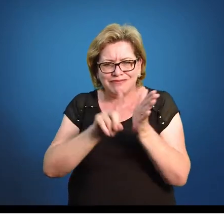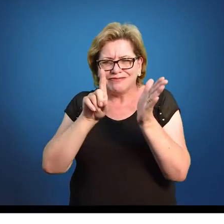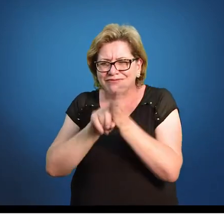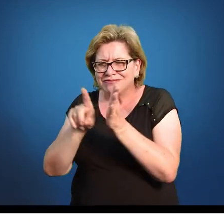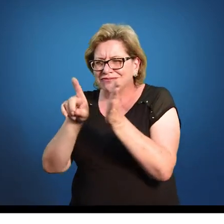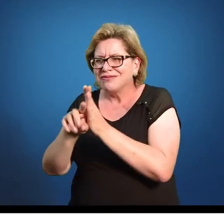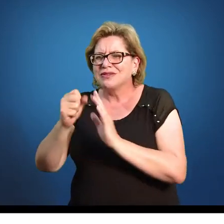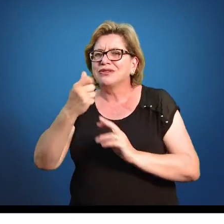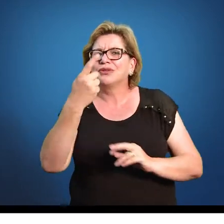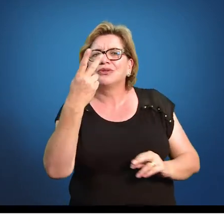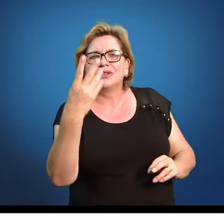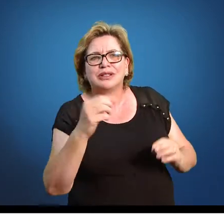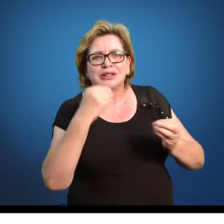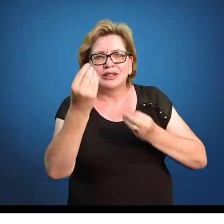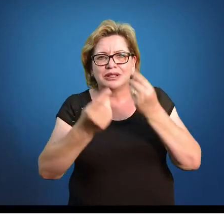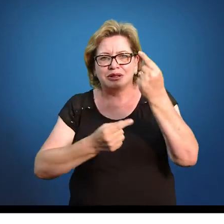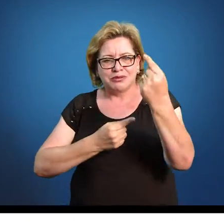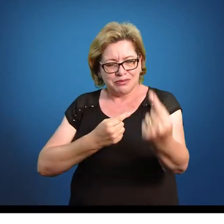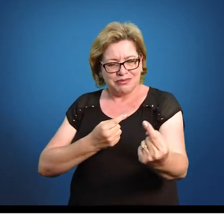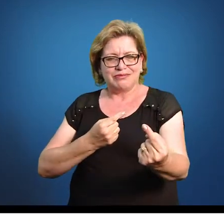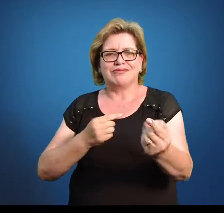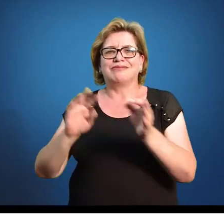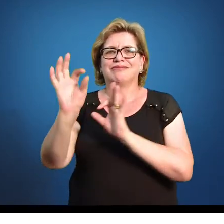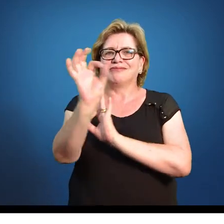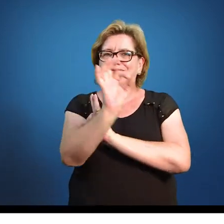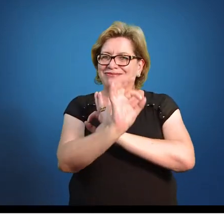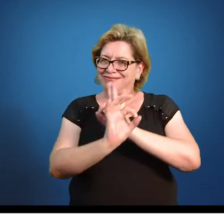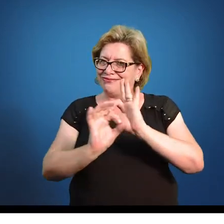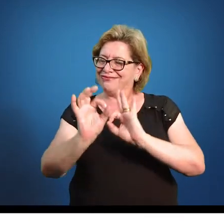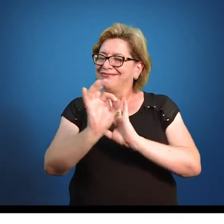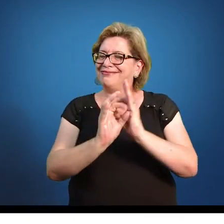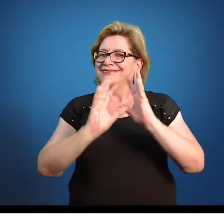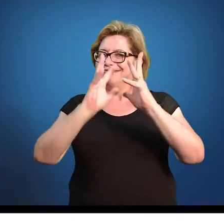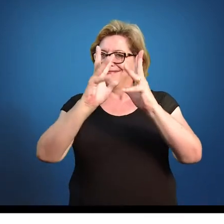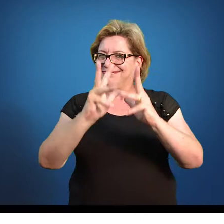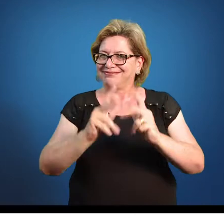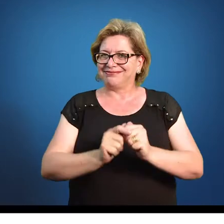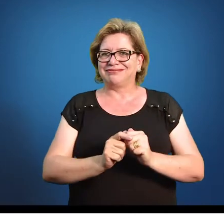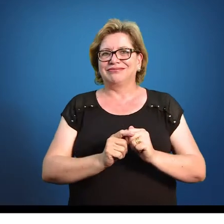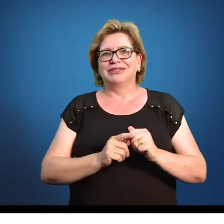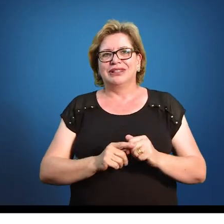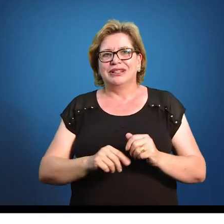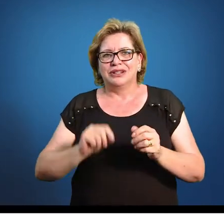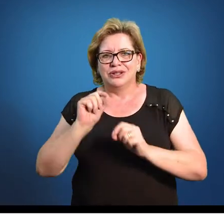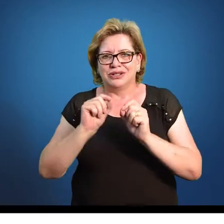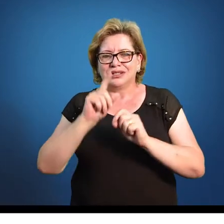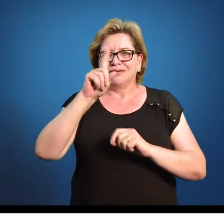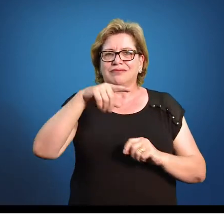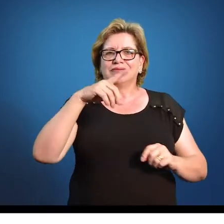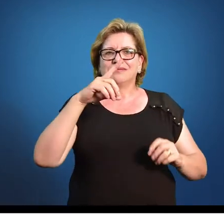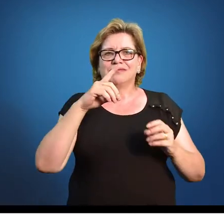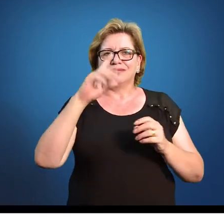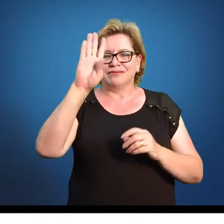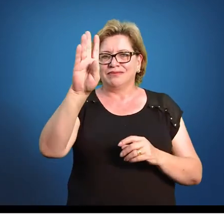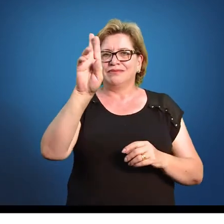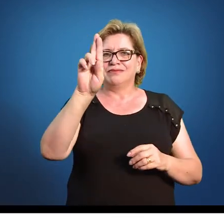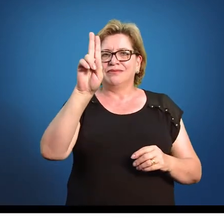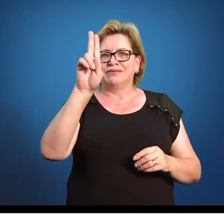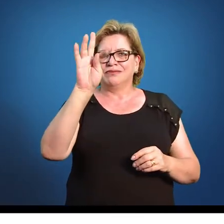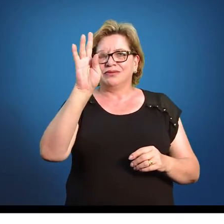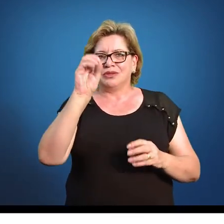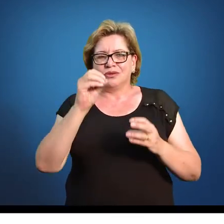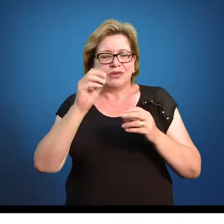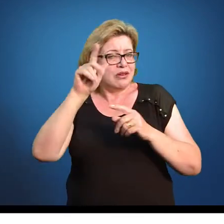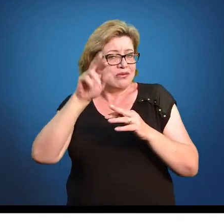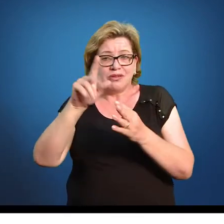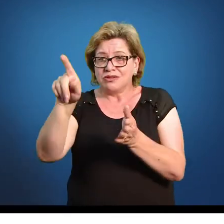a sua coleta de dados, e a próxima etapa é aí sim organizar esses dados. Então o que vem a ser esses dados brutos? Da maneira que